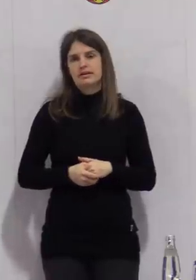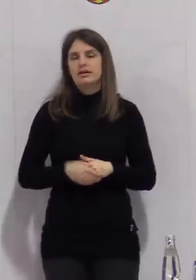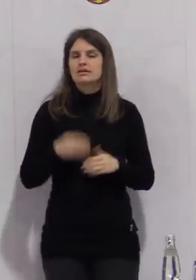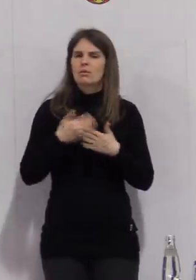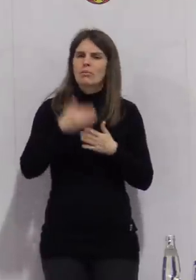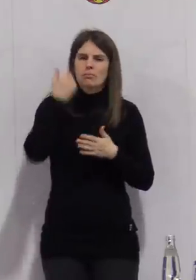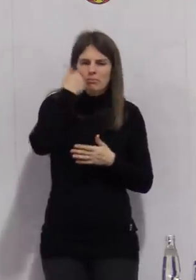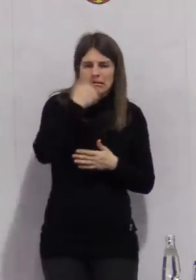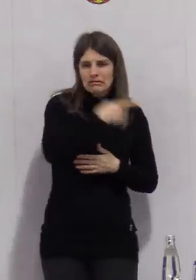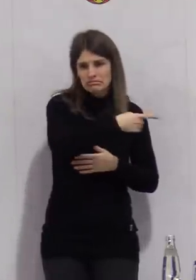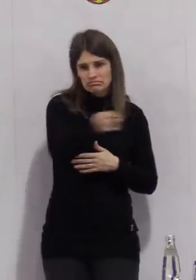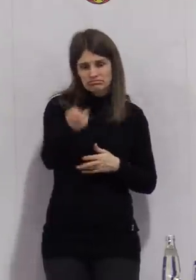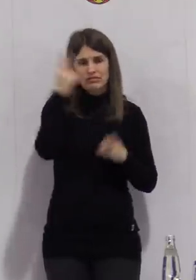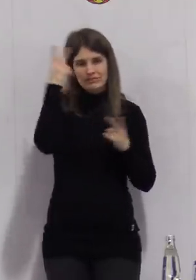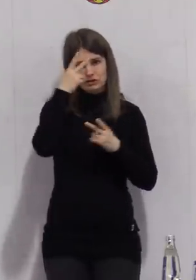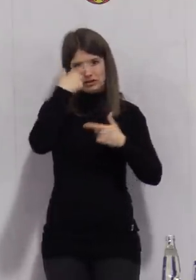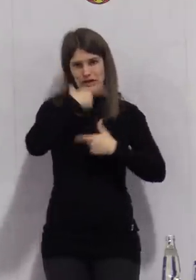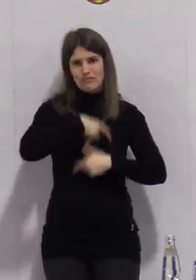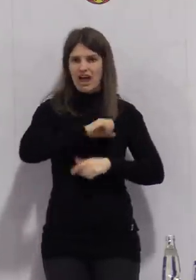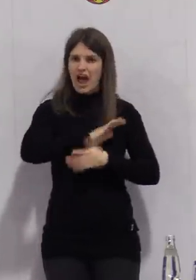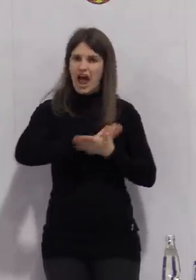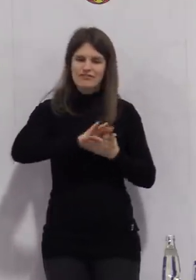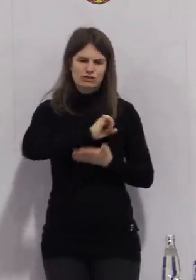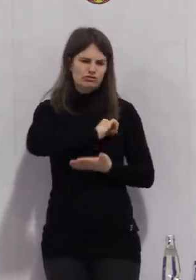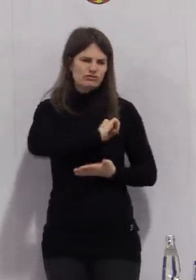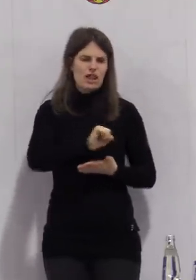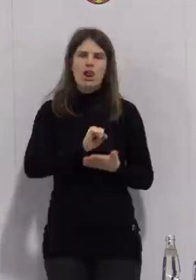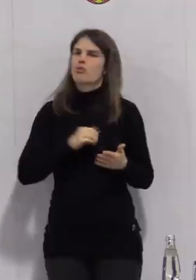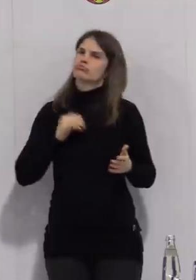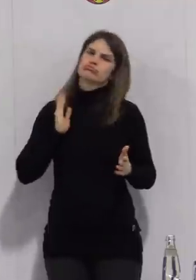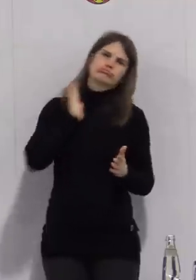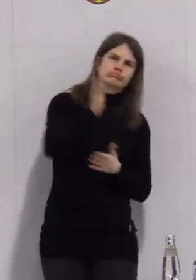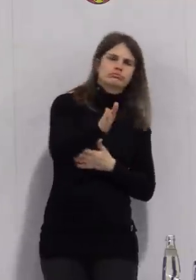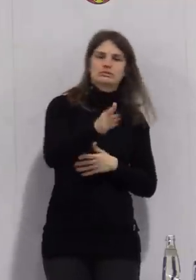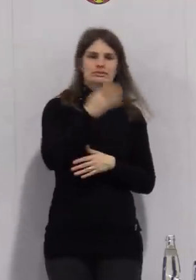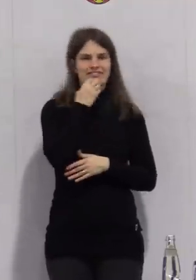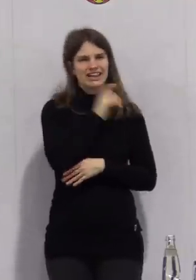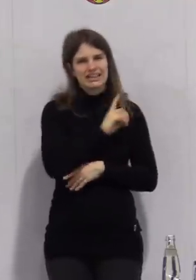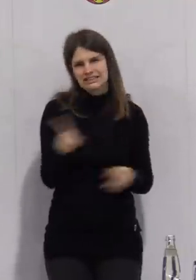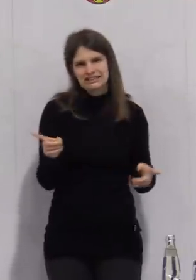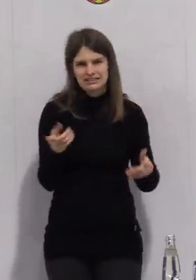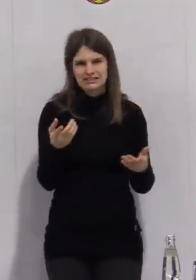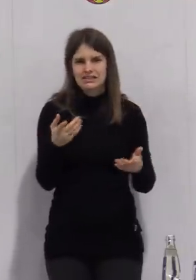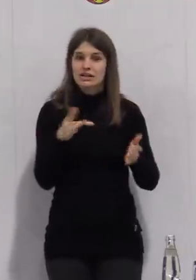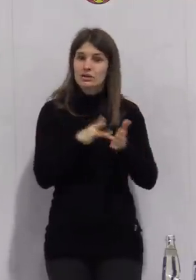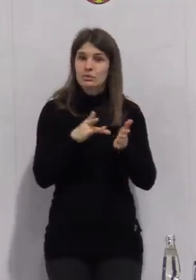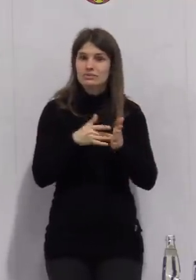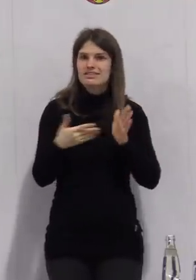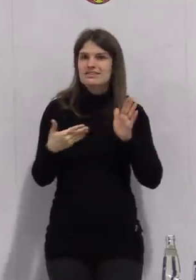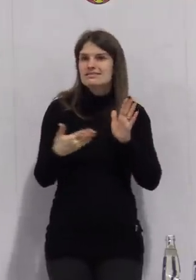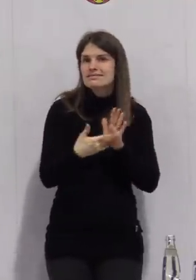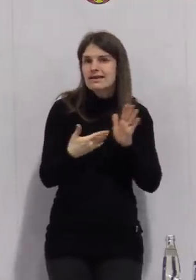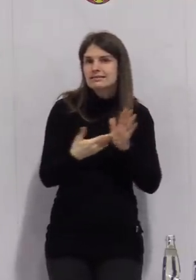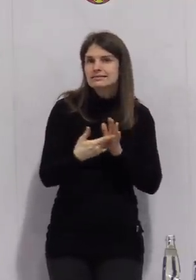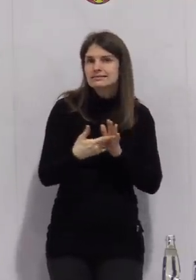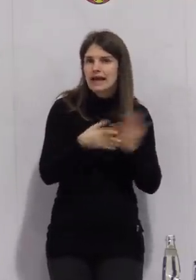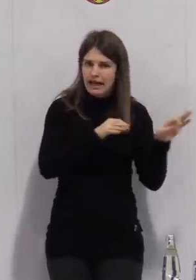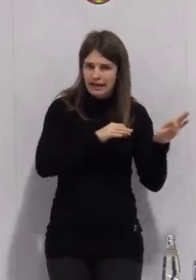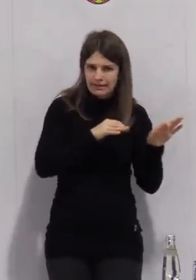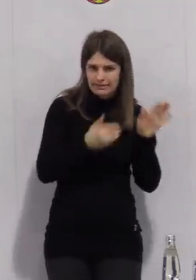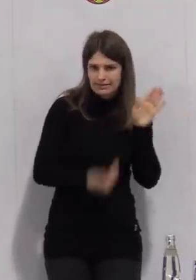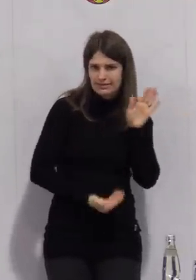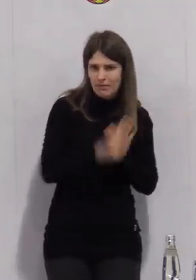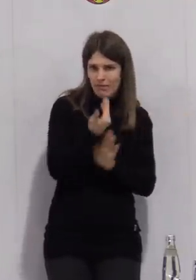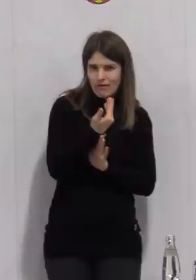Knie brechen können, weil die Einführung dieser neuen Tests, von denen wir hier reden, gerade ja bundesweit diskutiert wird